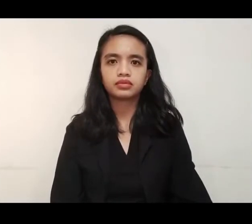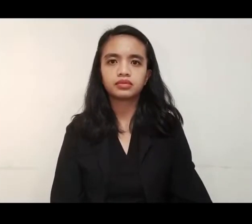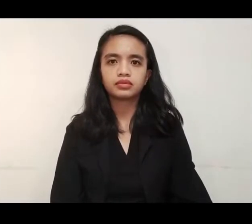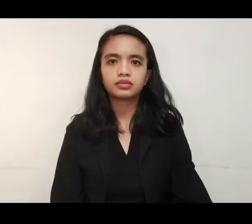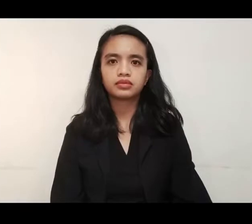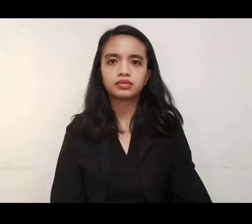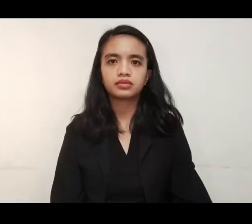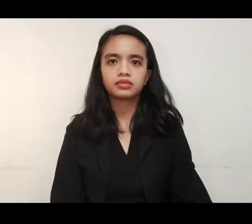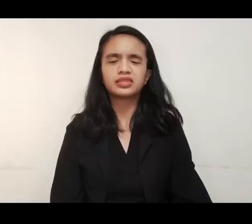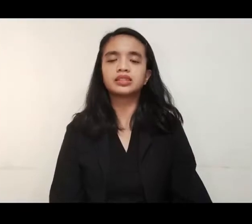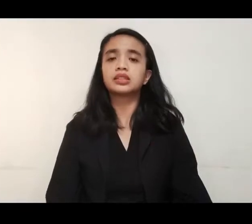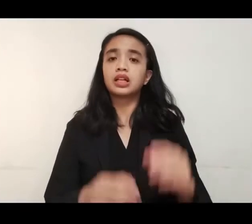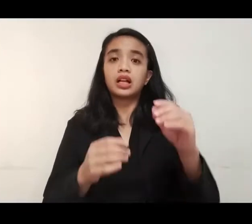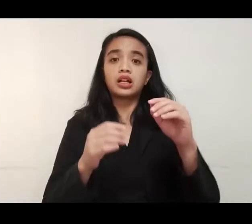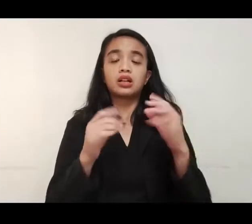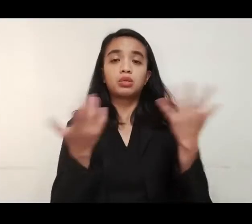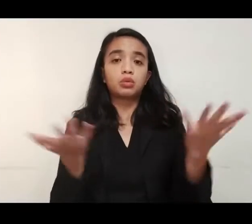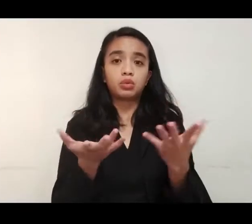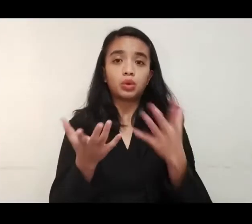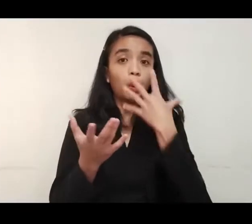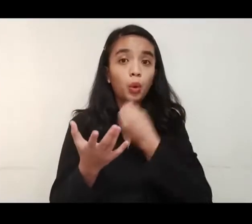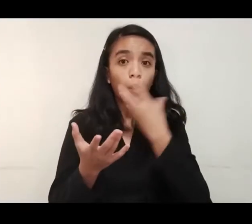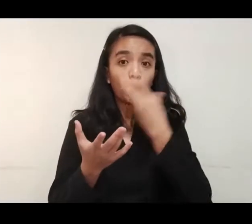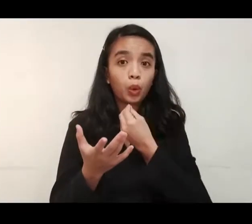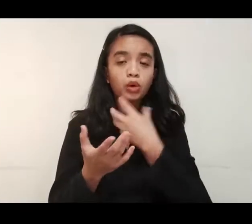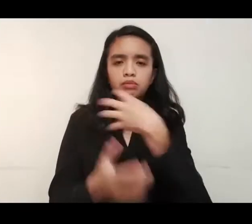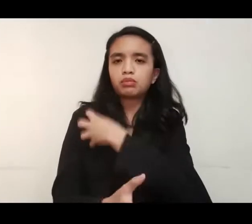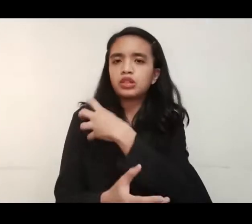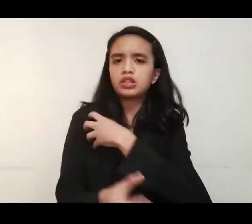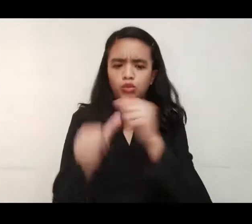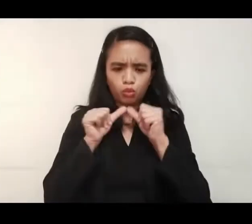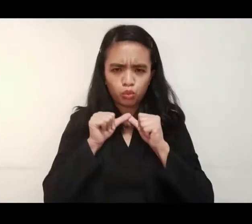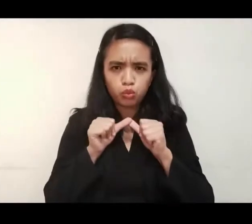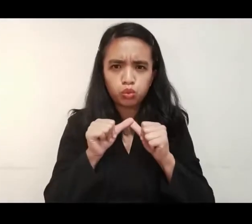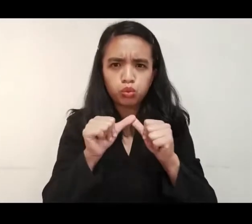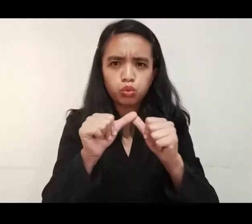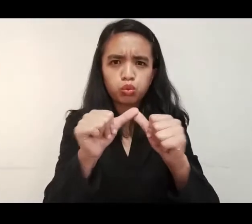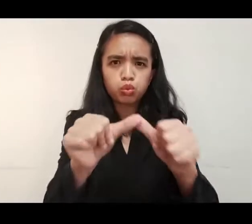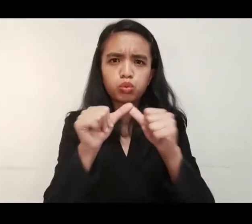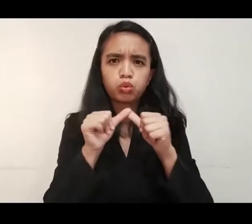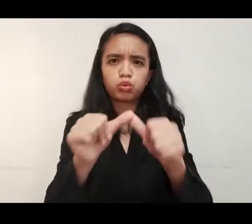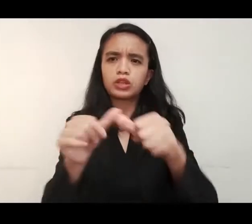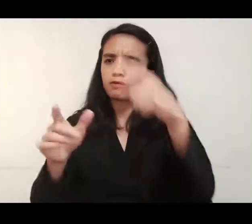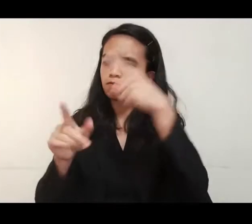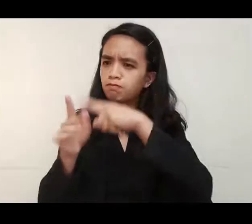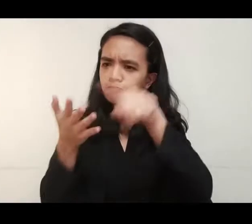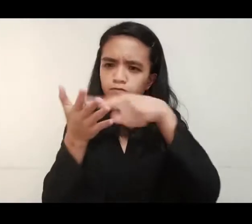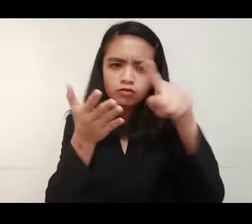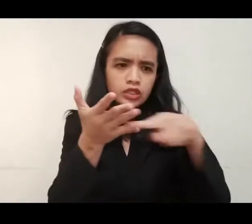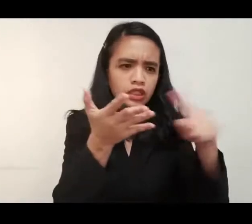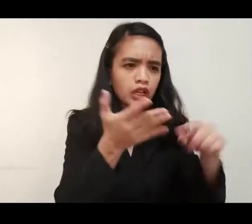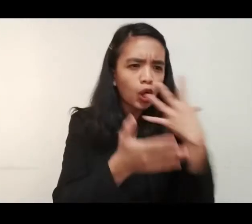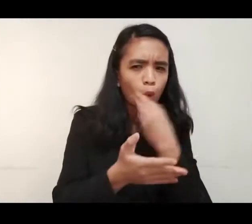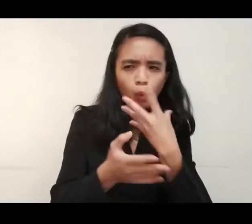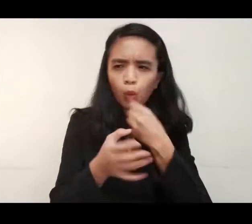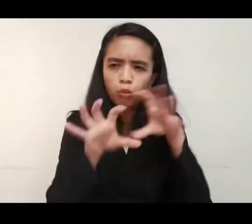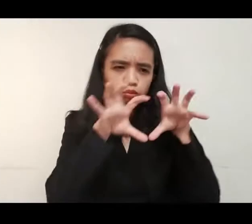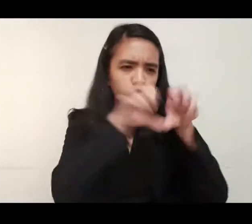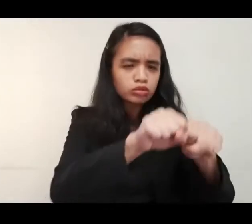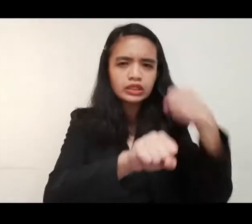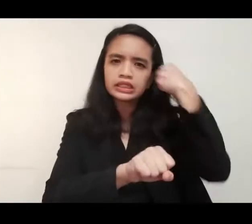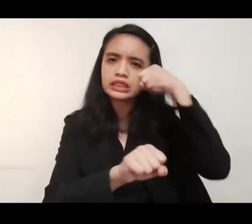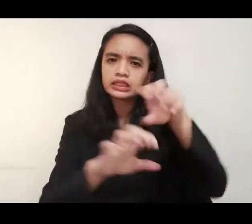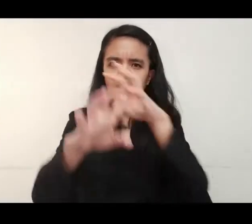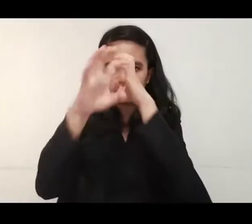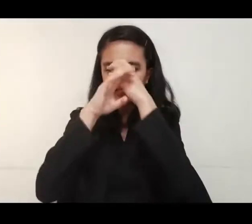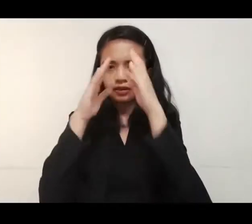Walang tigil sa pag-iikot sa sentro ng kalakalan sa Mangaldan, Pangasinan, ang polisya para manghuli ng mga lumalabag